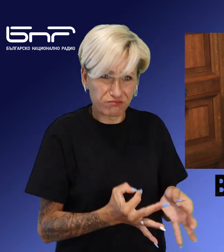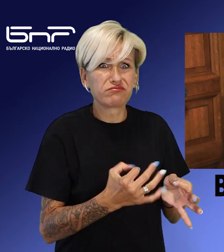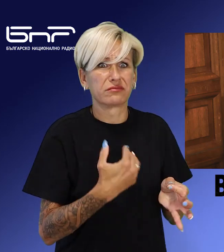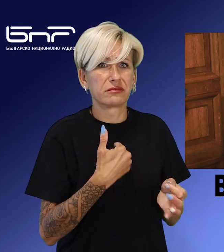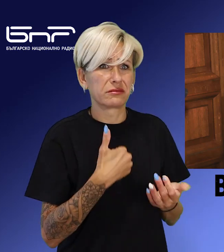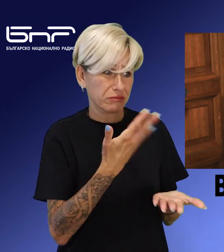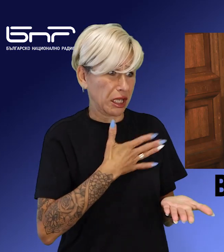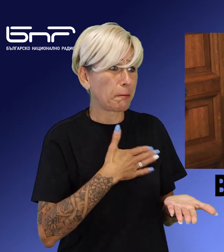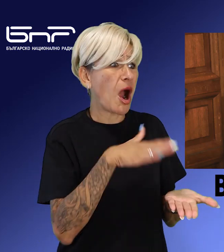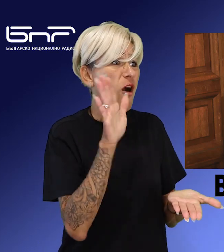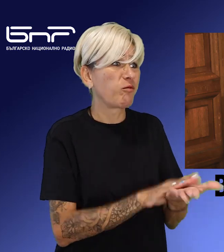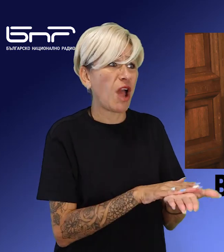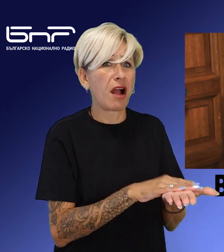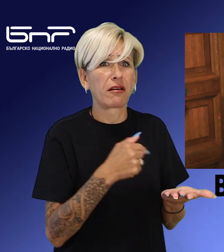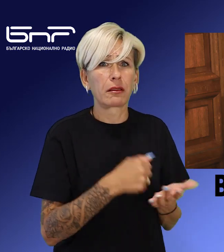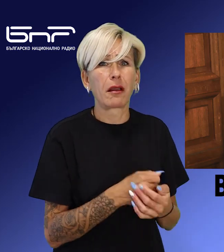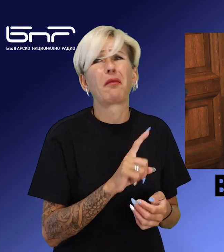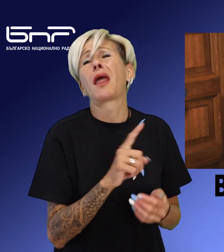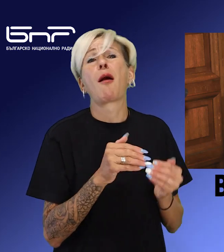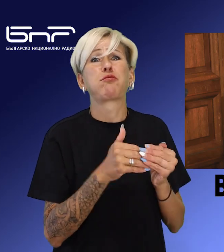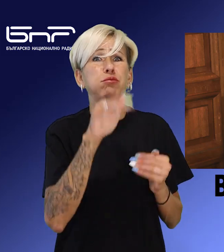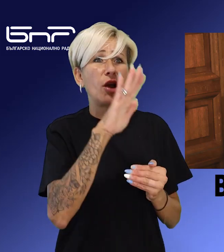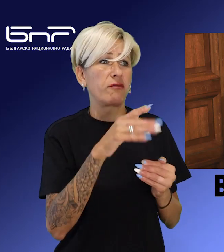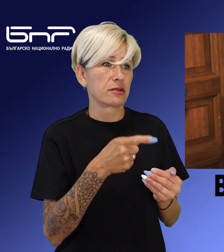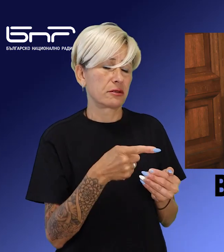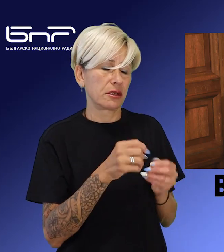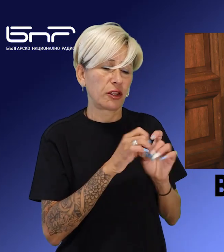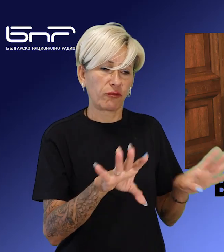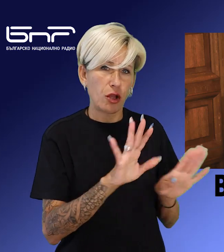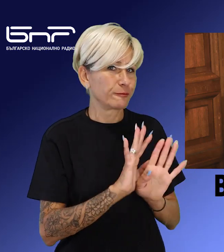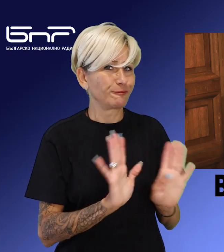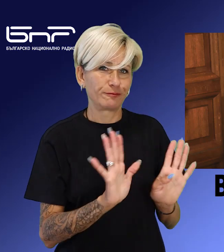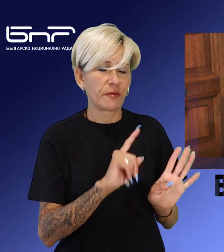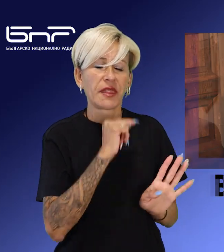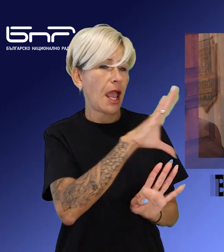допълнения. Не мога да ви дам информация, тъй като подписа декларация да разъснявам материалите по телото.